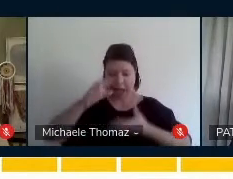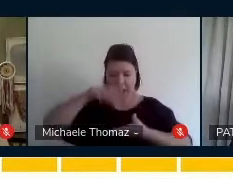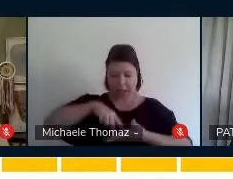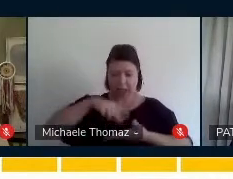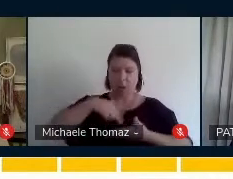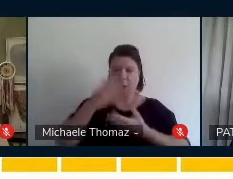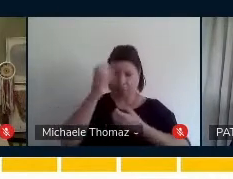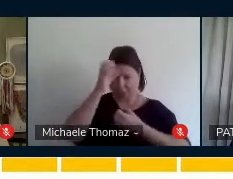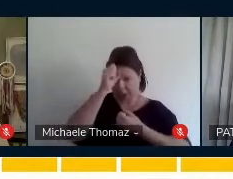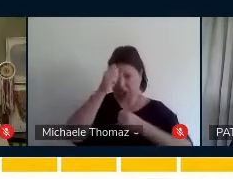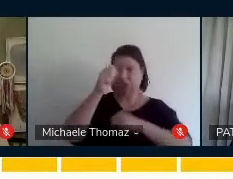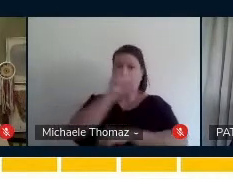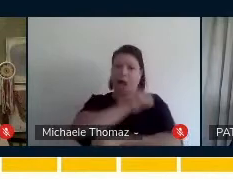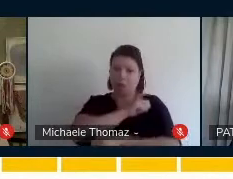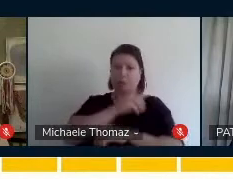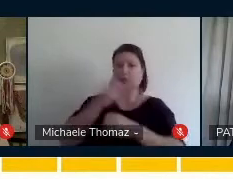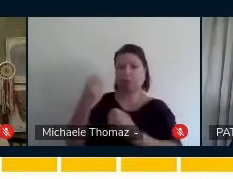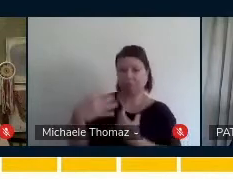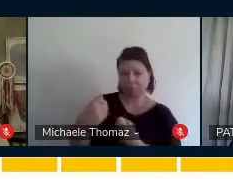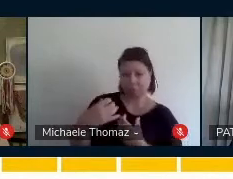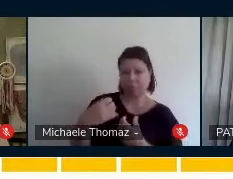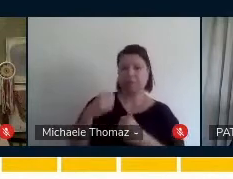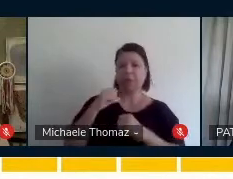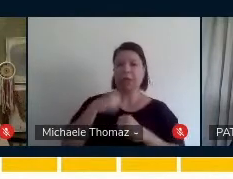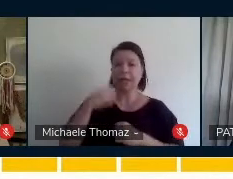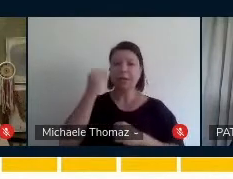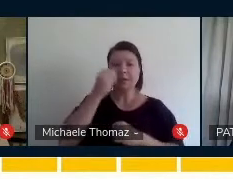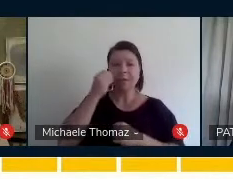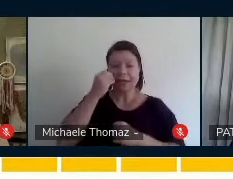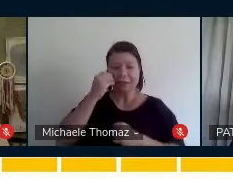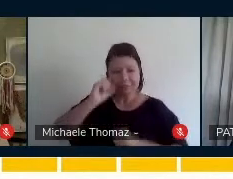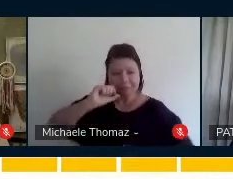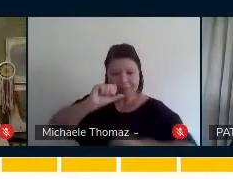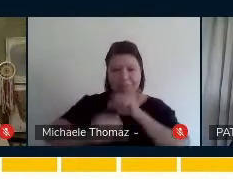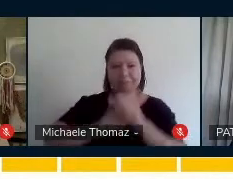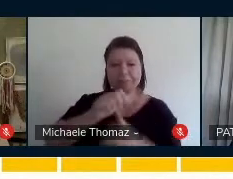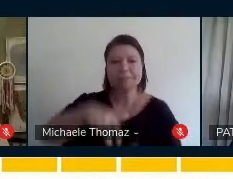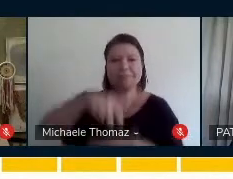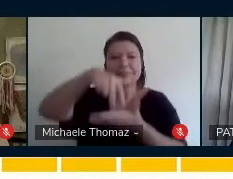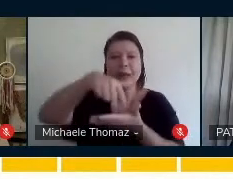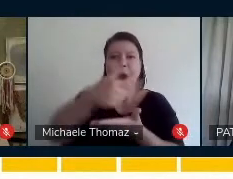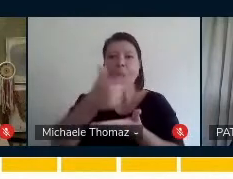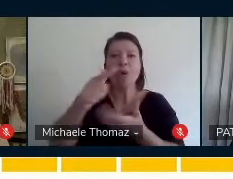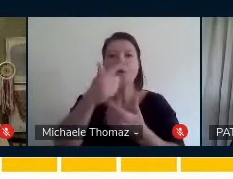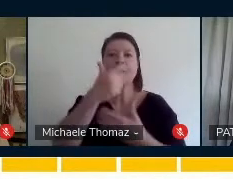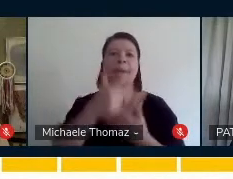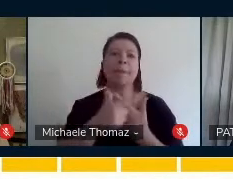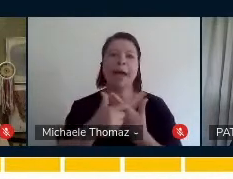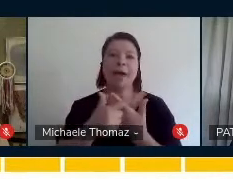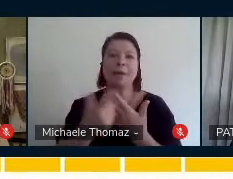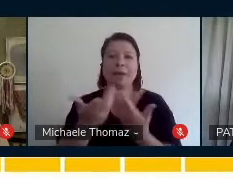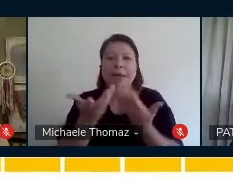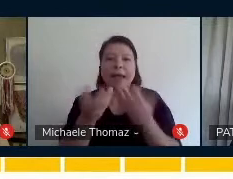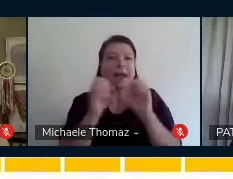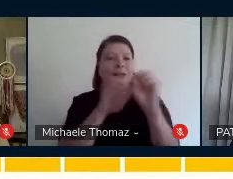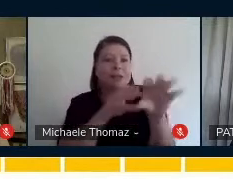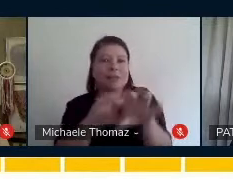educativos, oportunizando esse desenvolvimento, ela pega e mostra para a gente, olha,